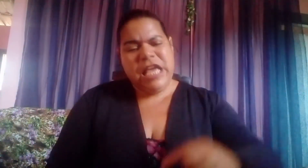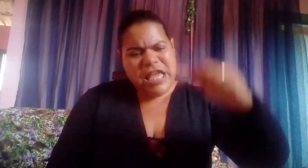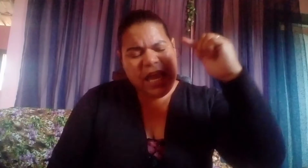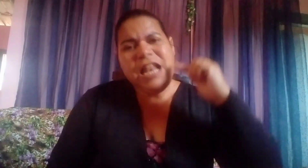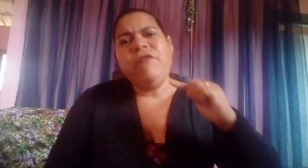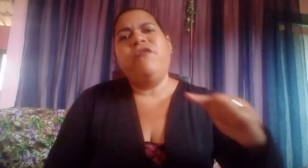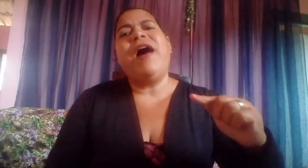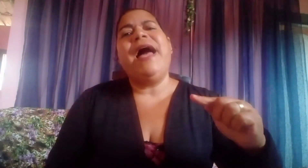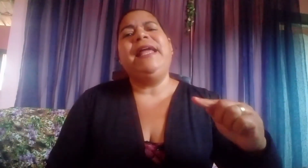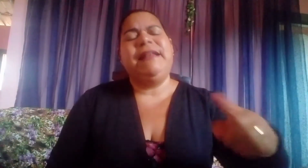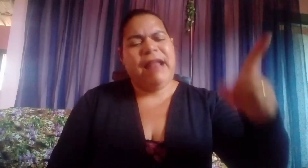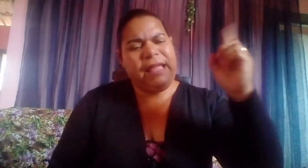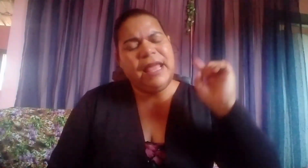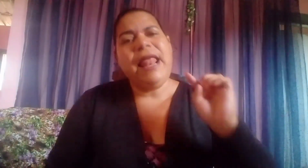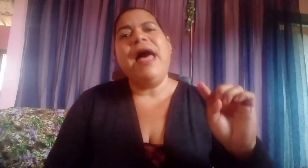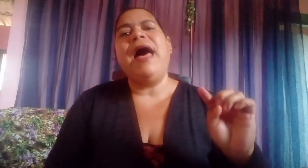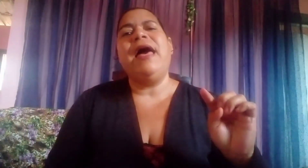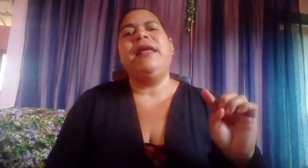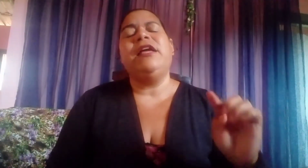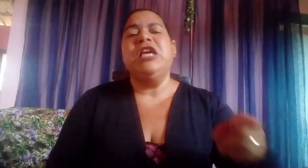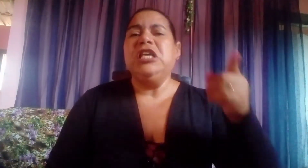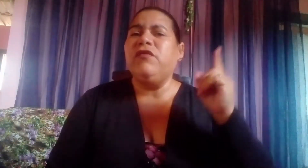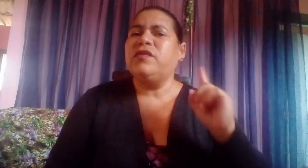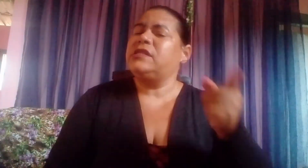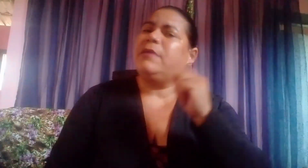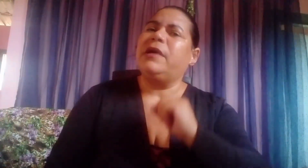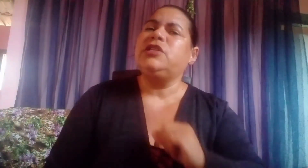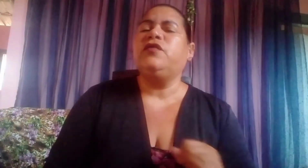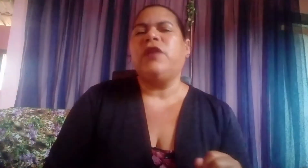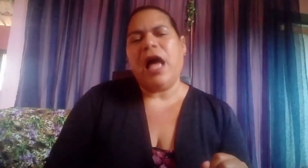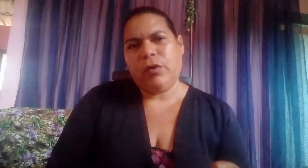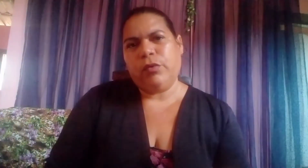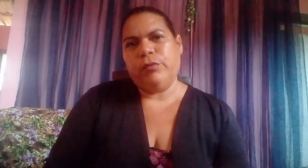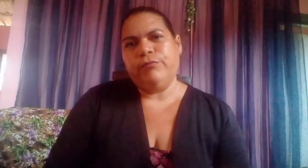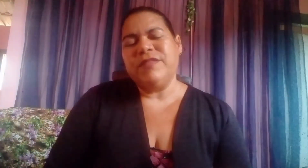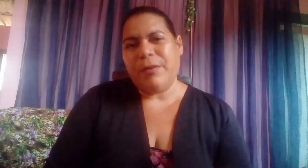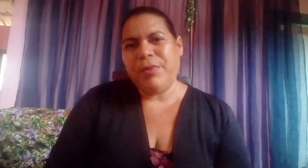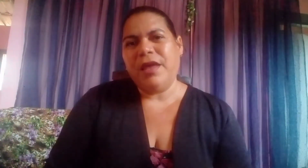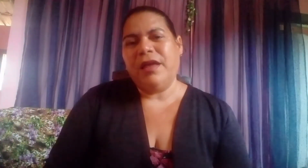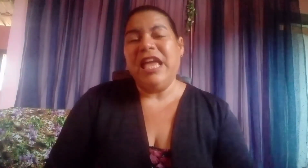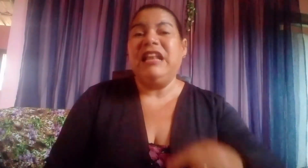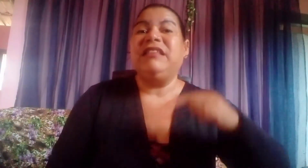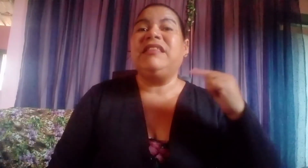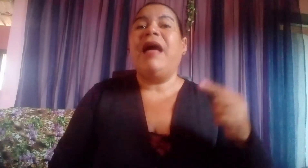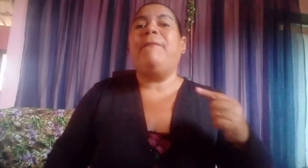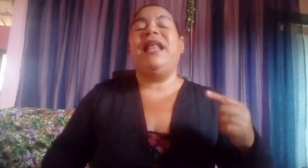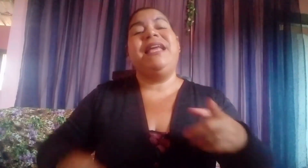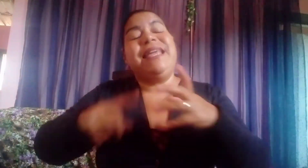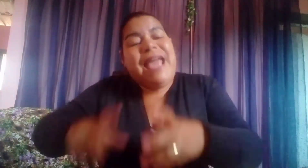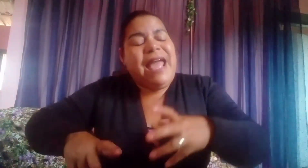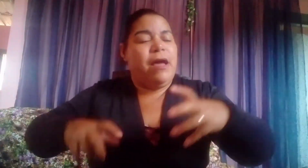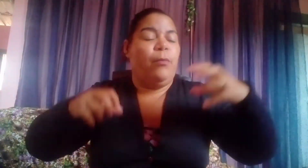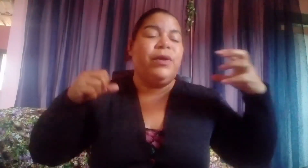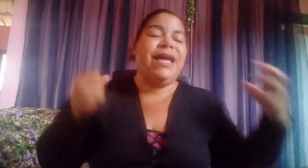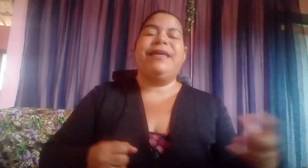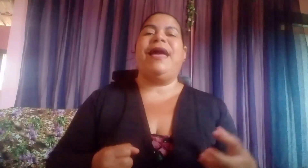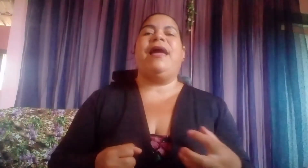E Ele vai naquela área que você é mais fraco. Sabia? Ele quer o que quer?